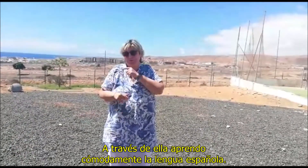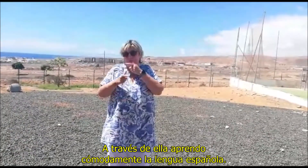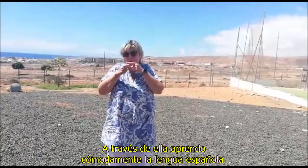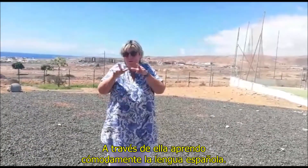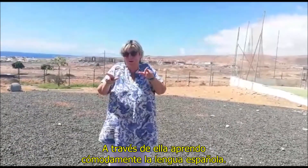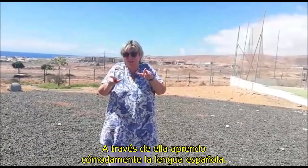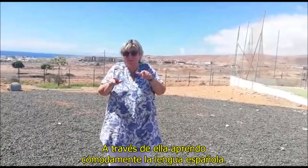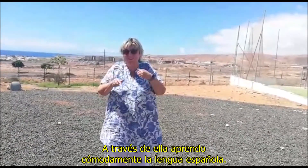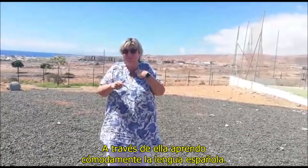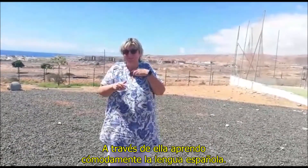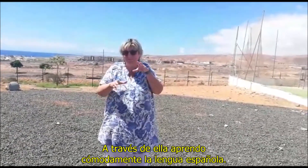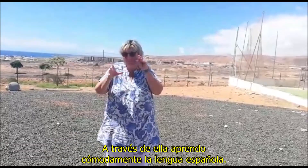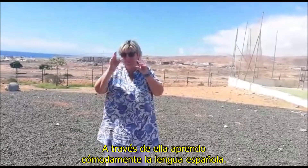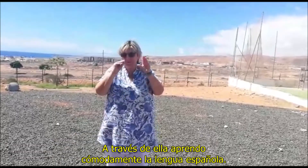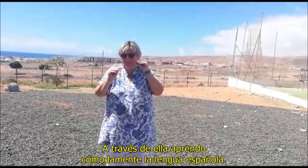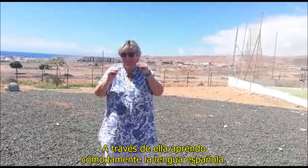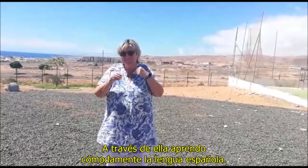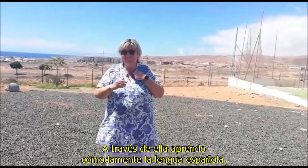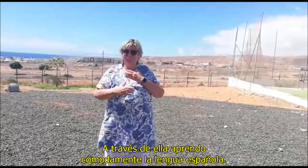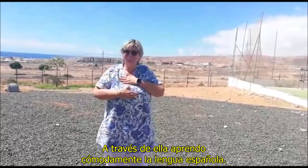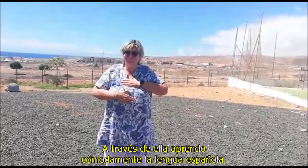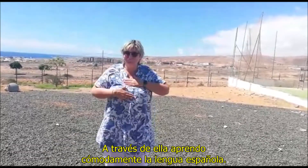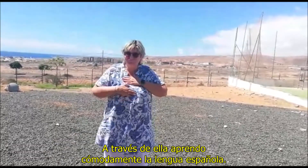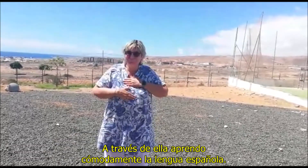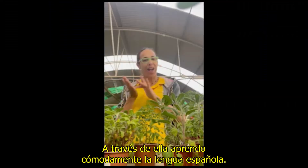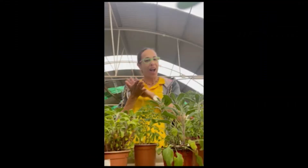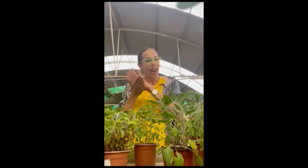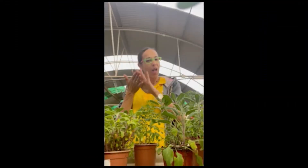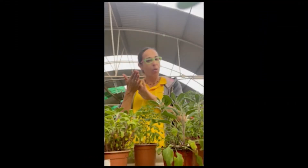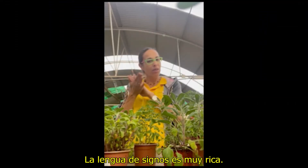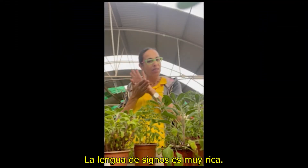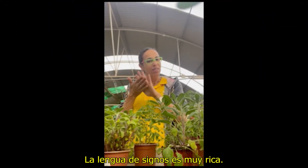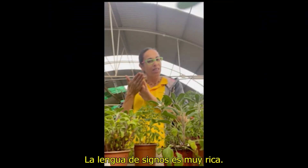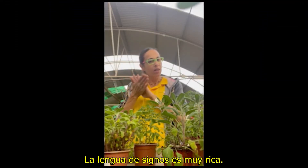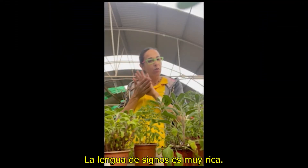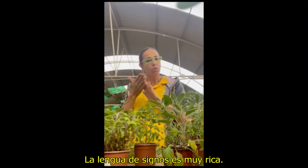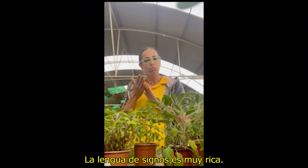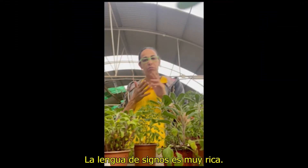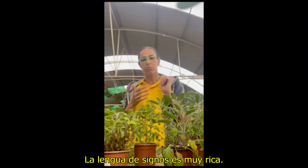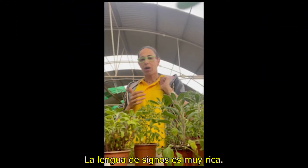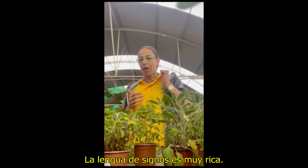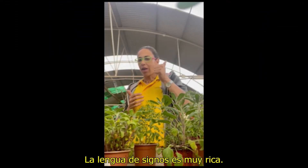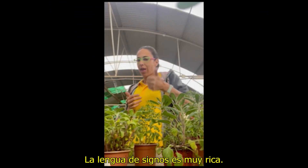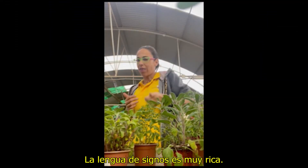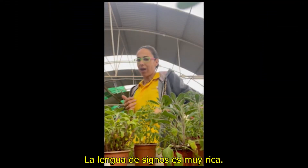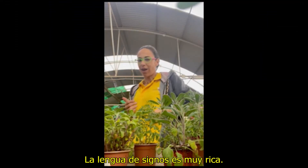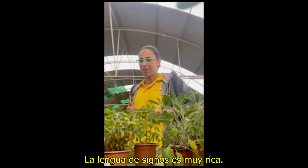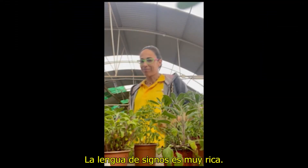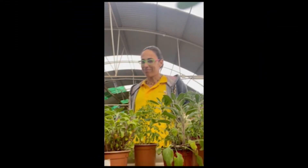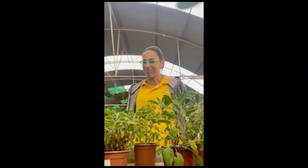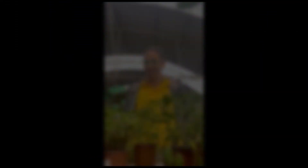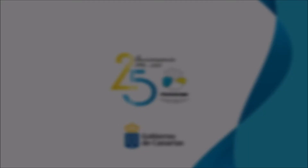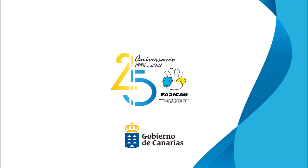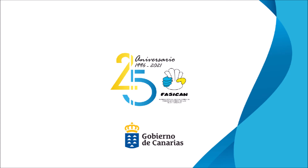aprendo cómodamente la lengua española. La lengua de signos es muy rica.